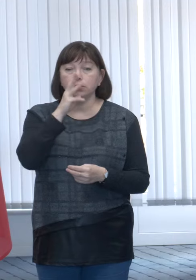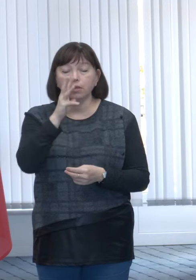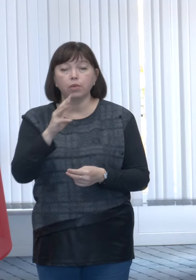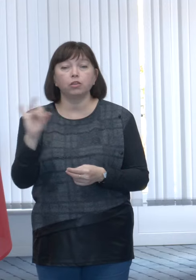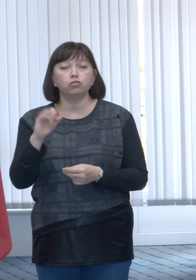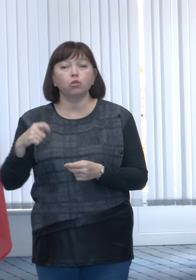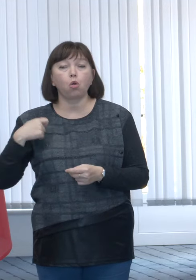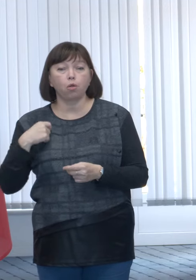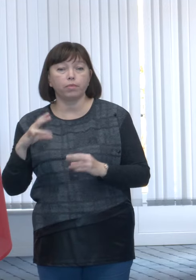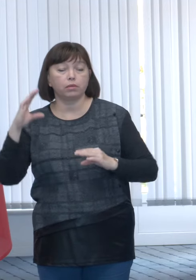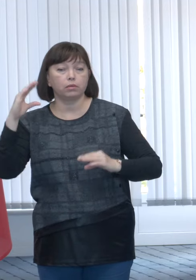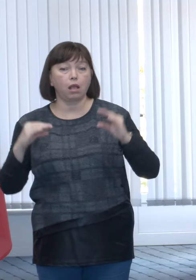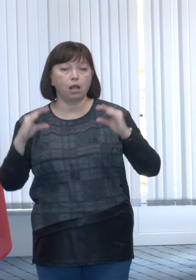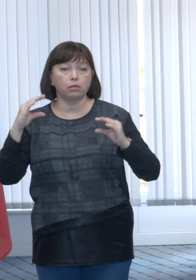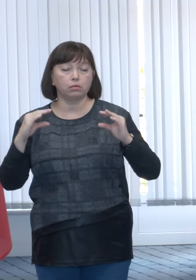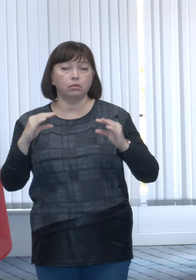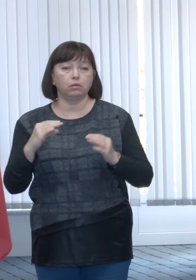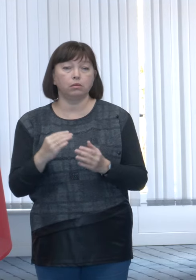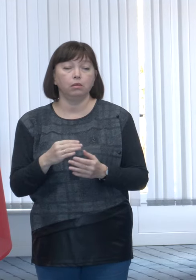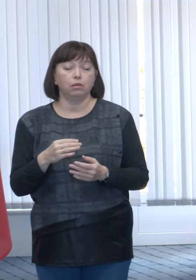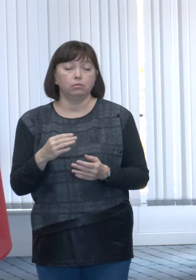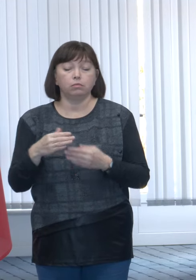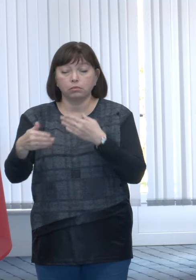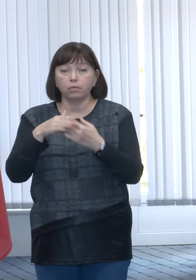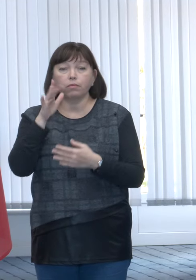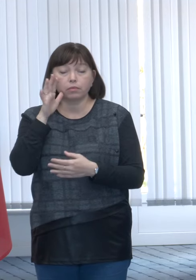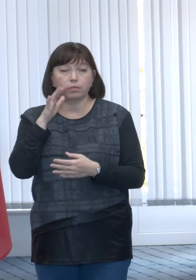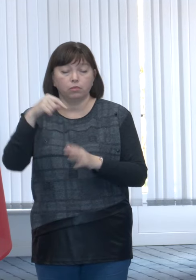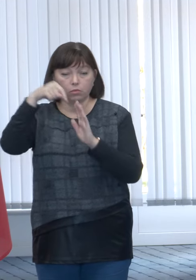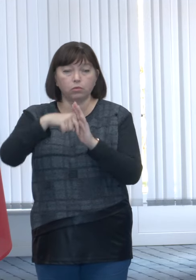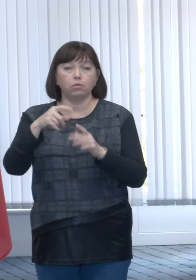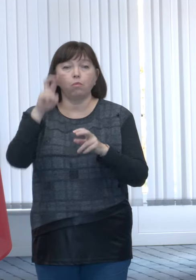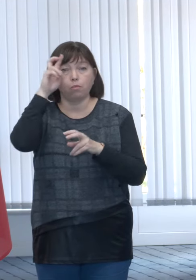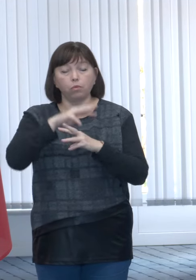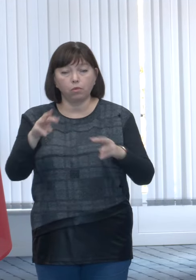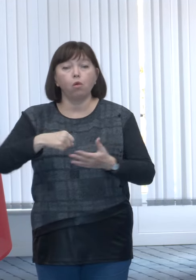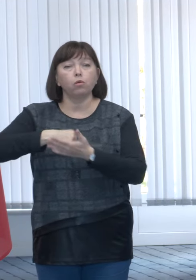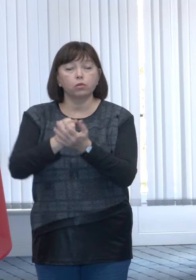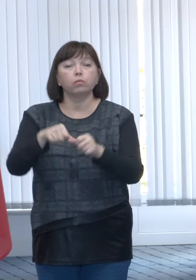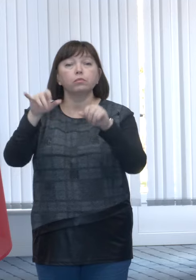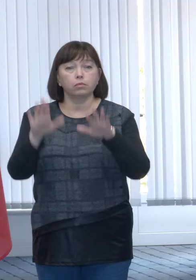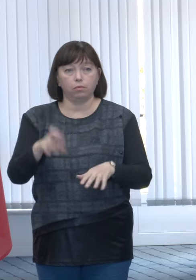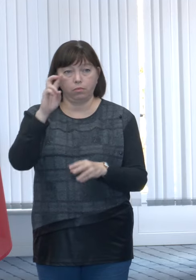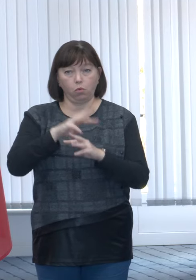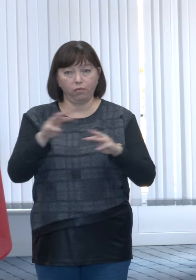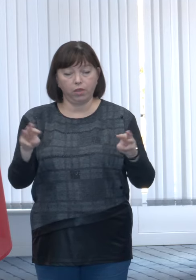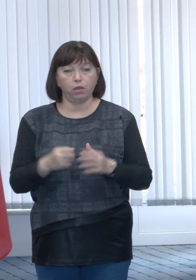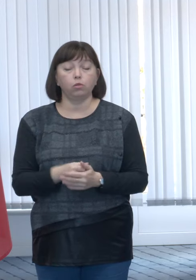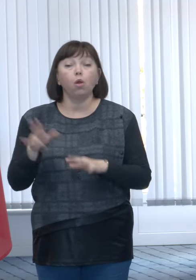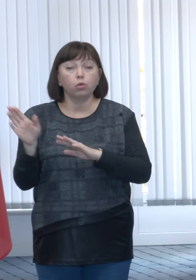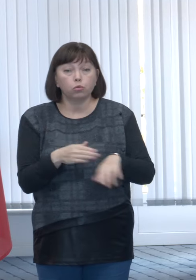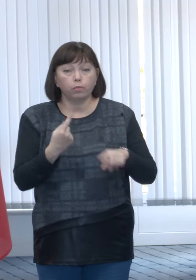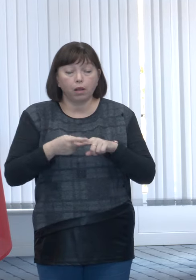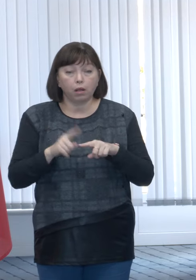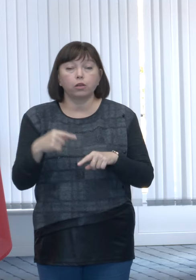compensației în timp apropiat în cadrul guvernului noi vom aproba o cutălire de guvern, după